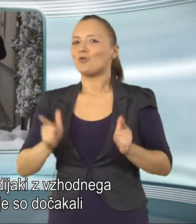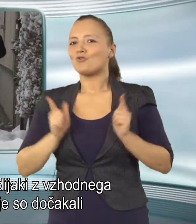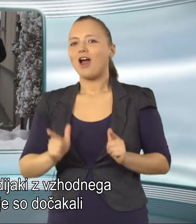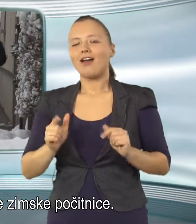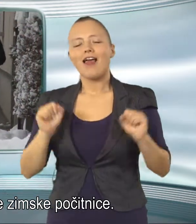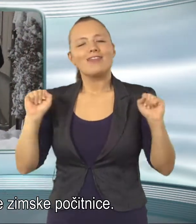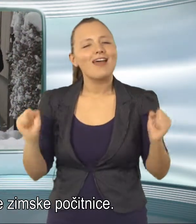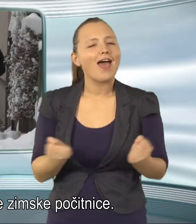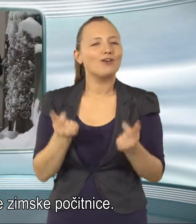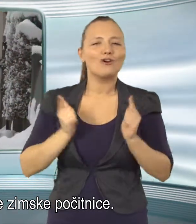počitnice.